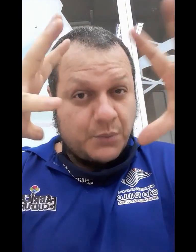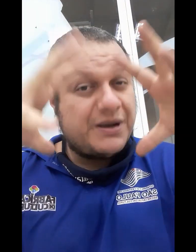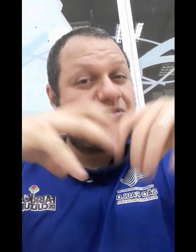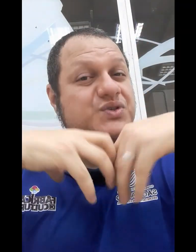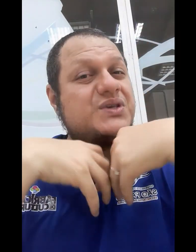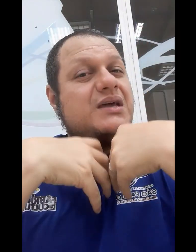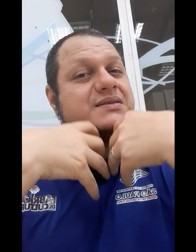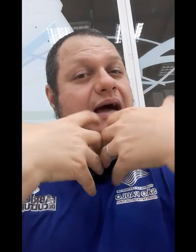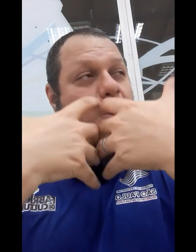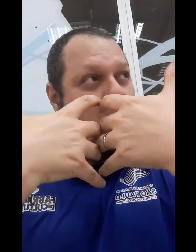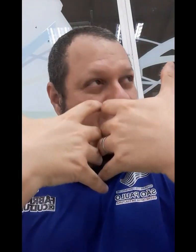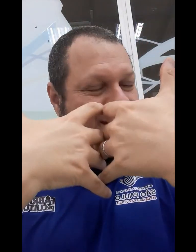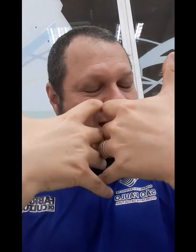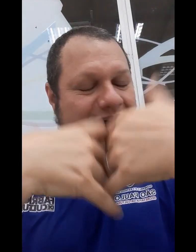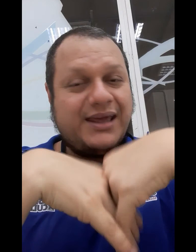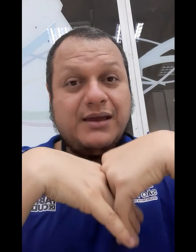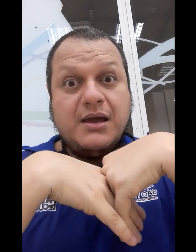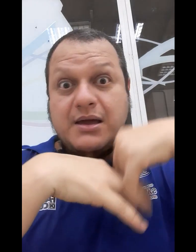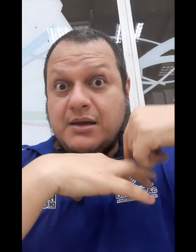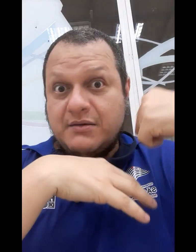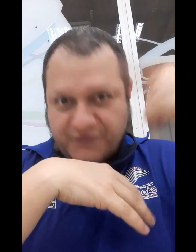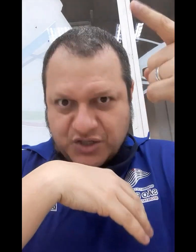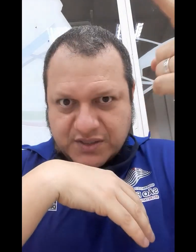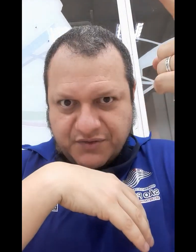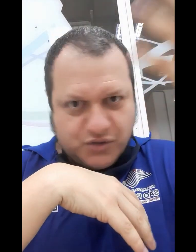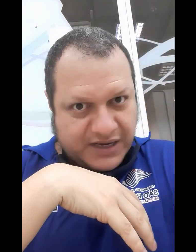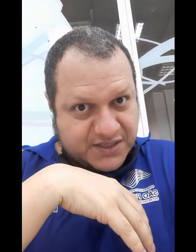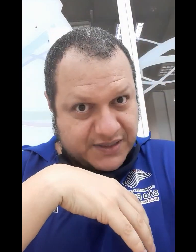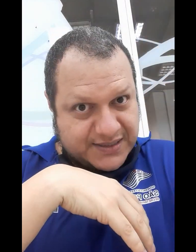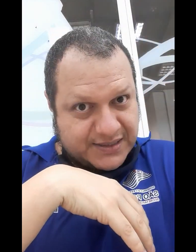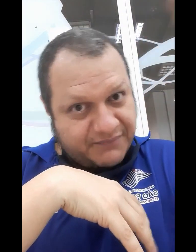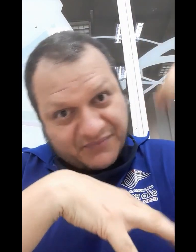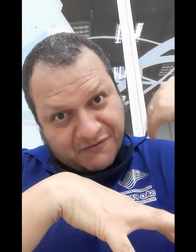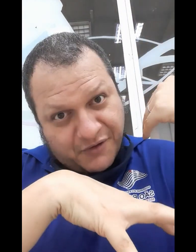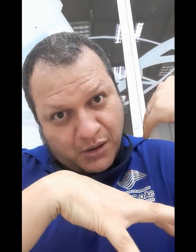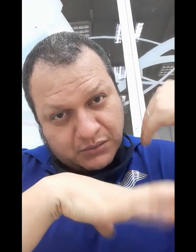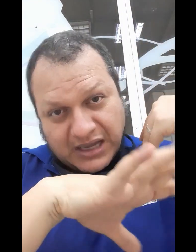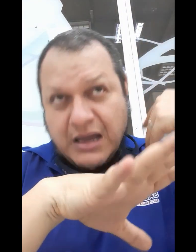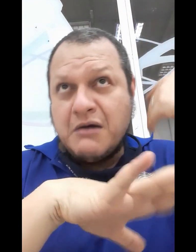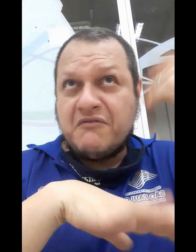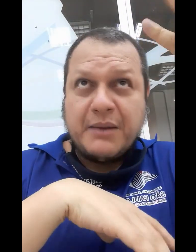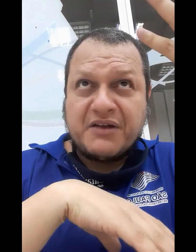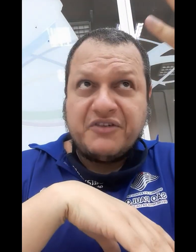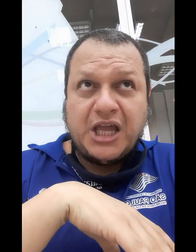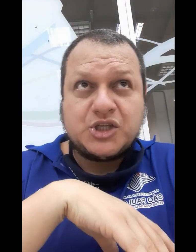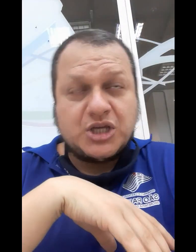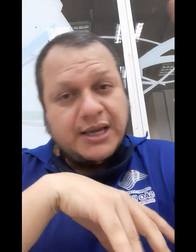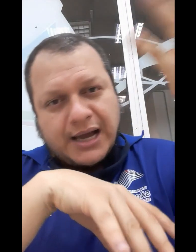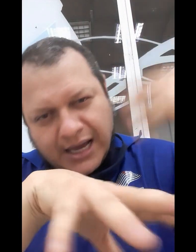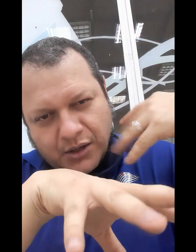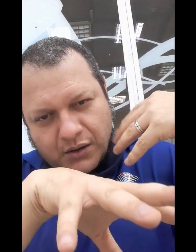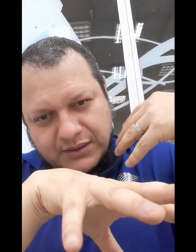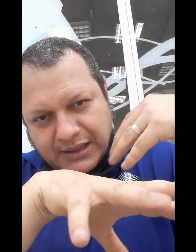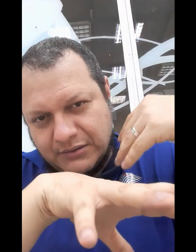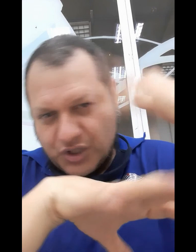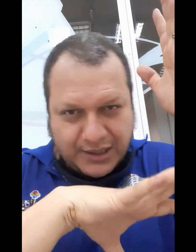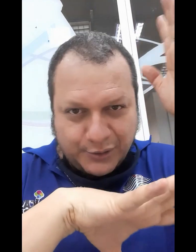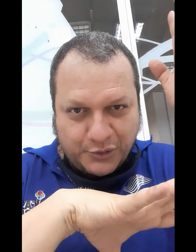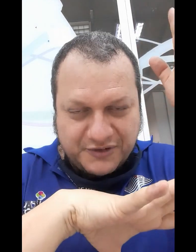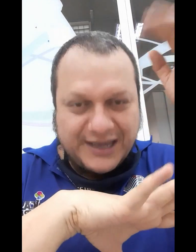para vocês acompanharem, veja esse vídeo várias vezes, né? Volta, vai para frente, anota, tira dúvida